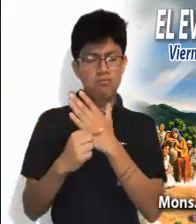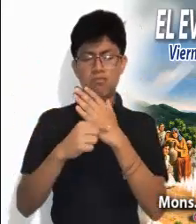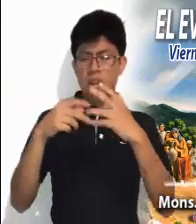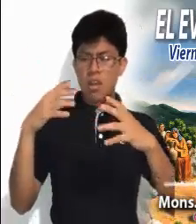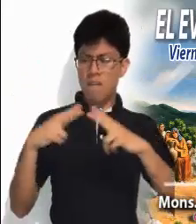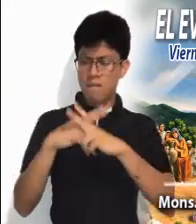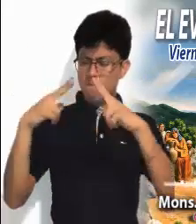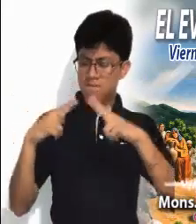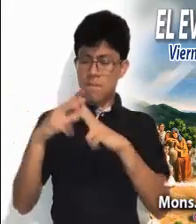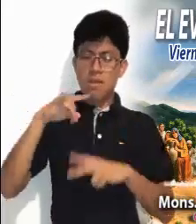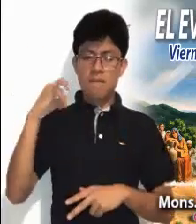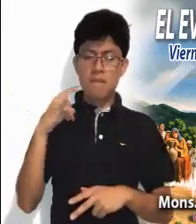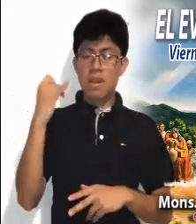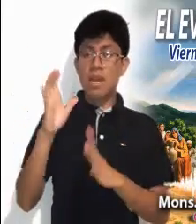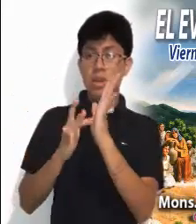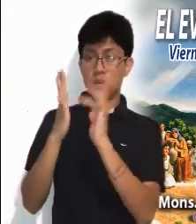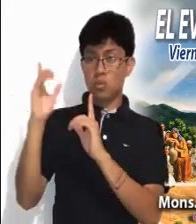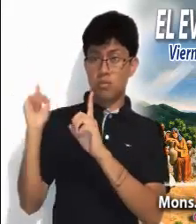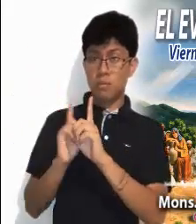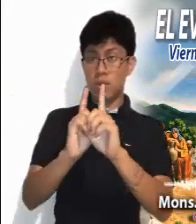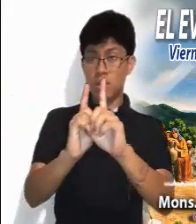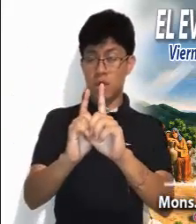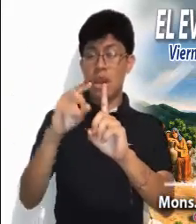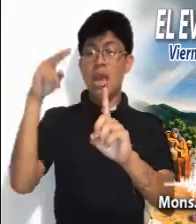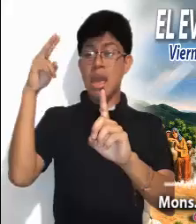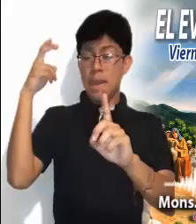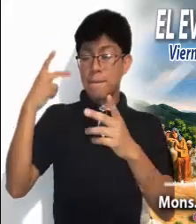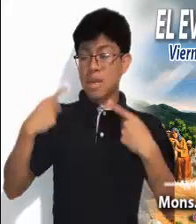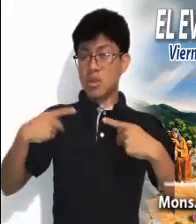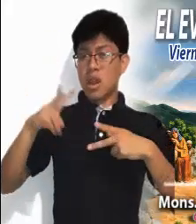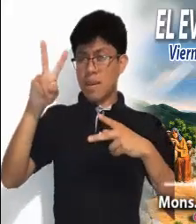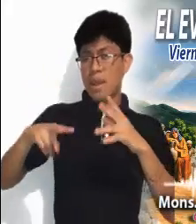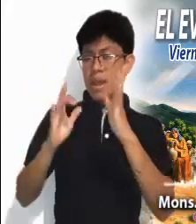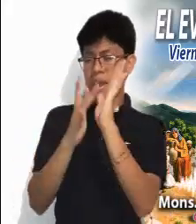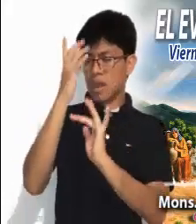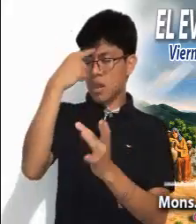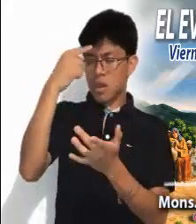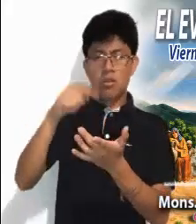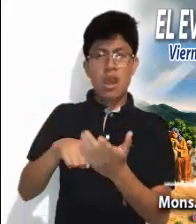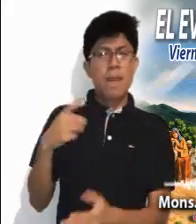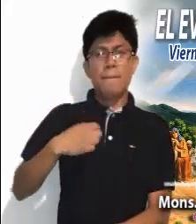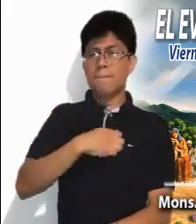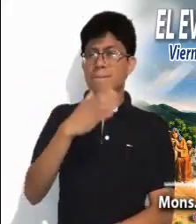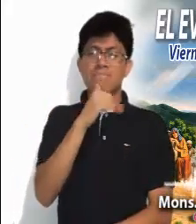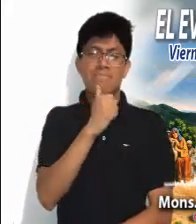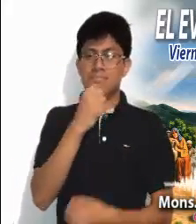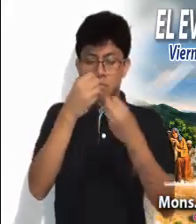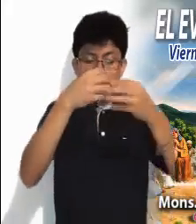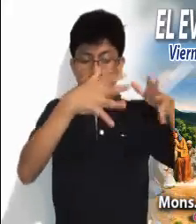justicia, Cristo camina con nosotros. El verdadero cristiano no puede perder la esperanza.